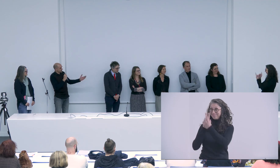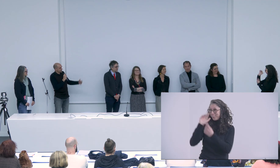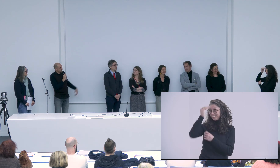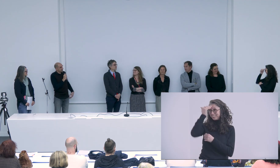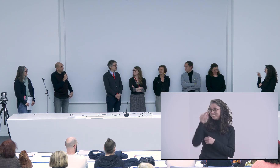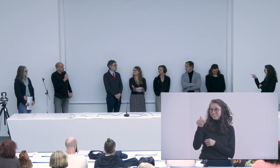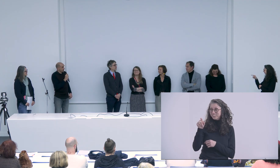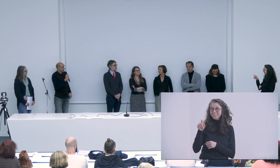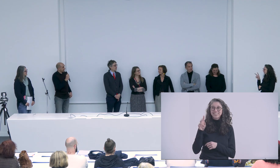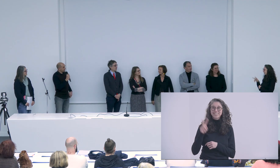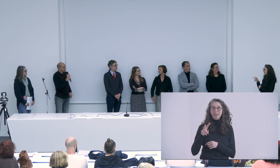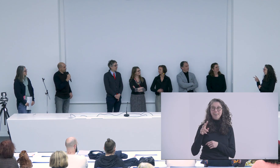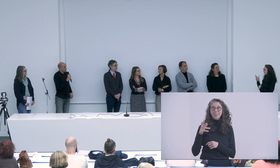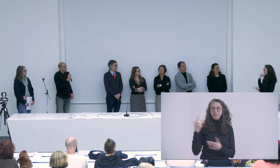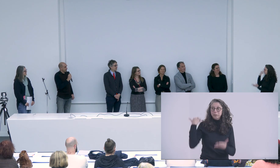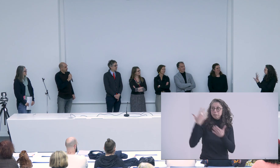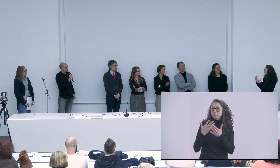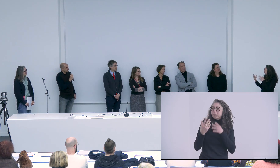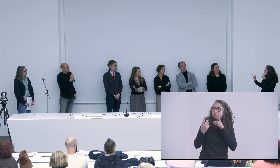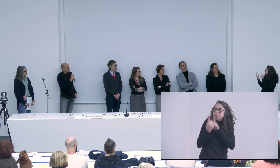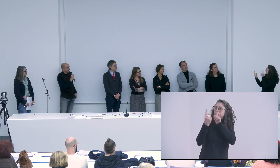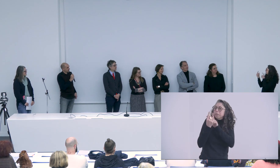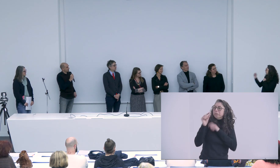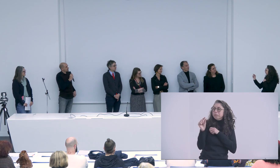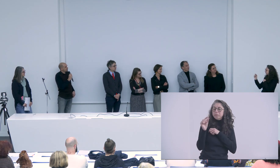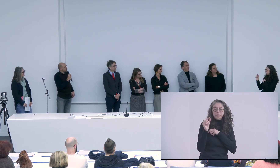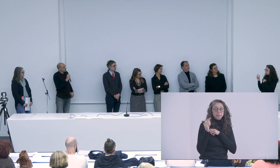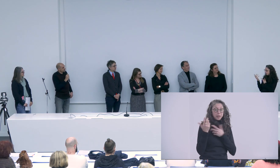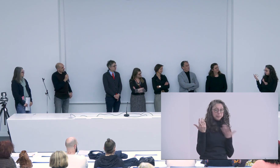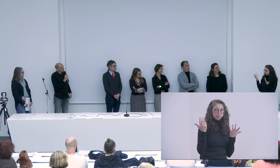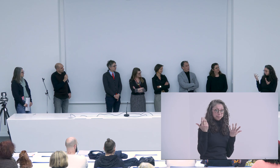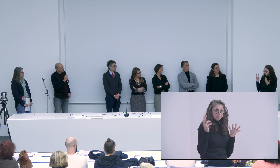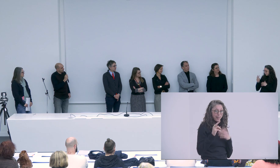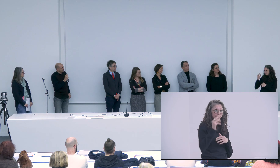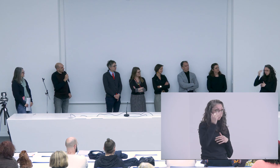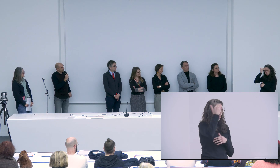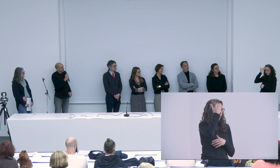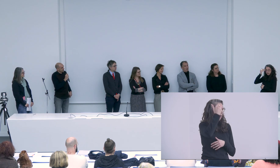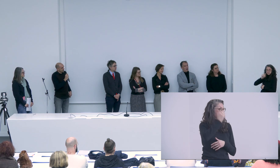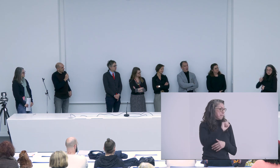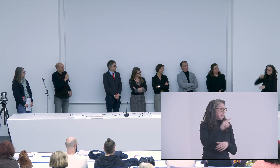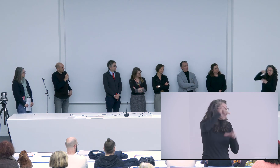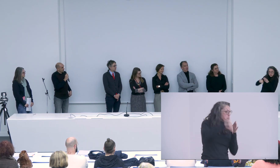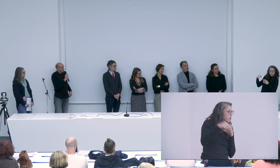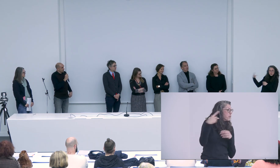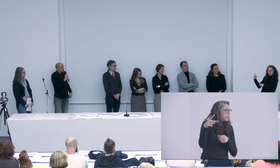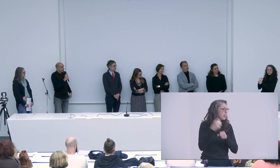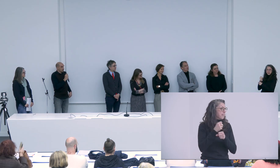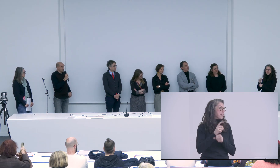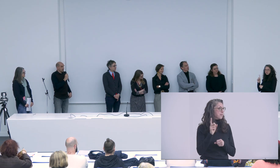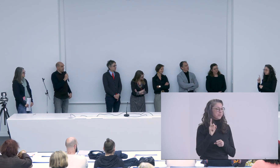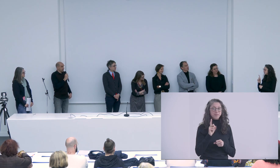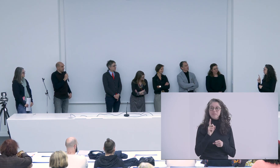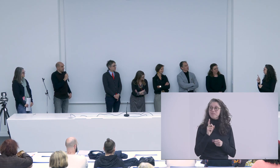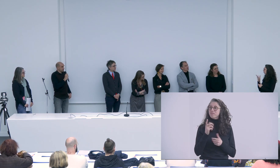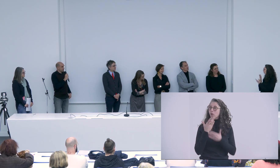Carlo Gerrake c'était une découverte c'était une découverte on ne se connaissait pas particulièrement on s'était vu quelques fois mais c'est vrai qu'on ne